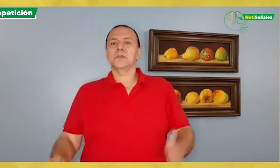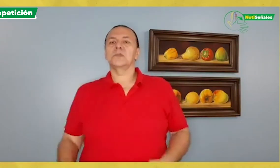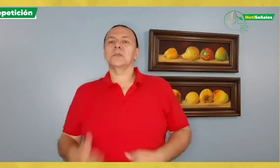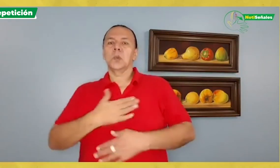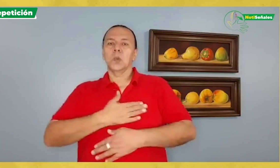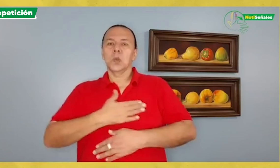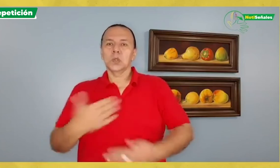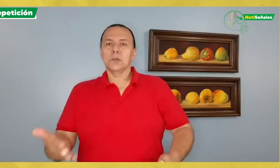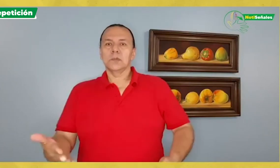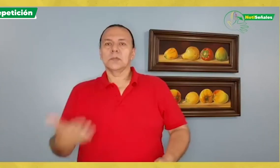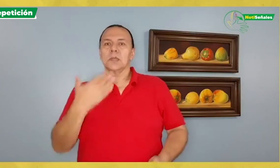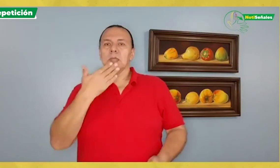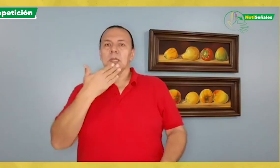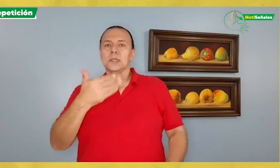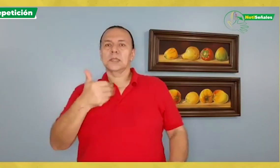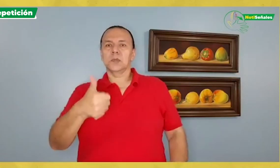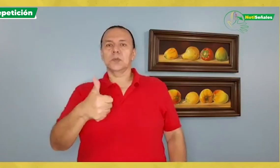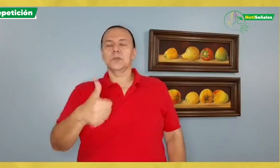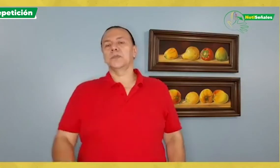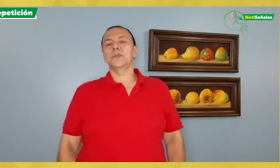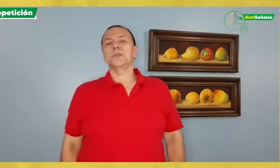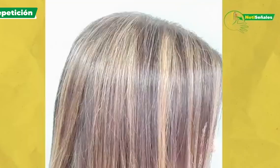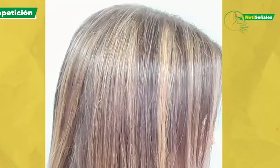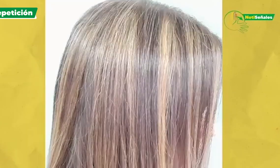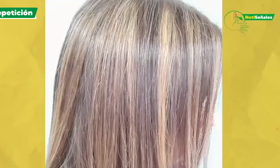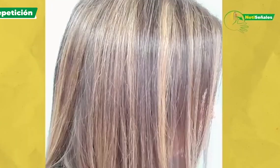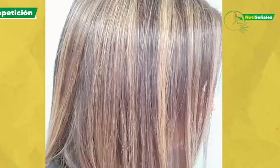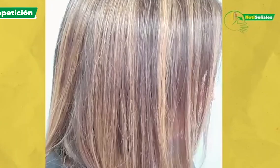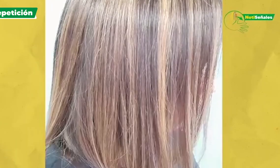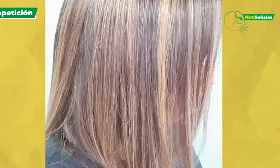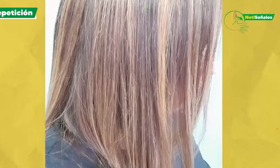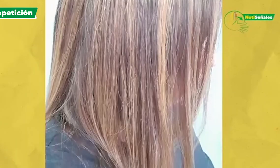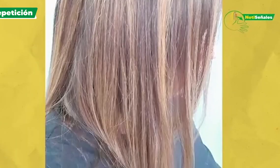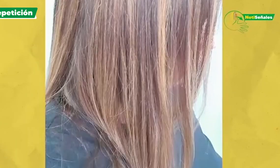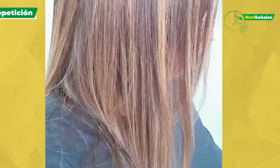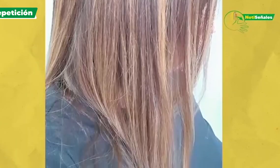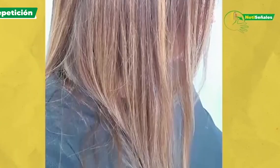es un gusto para mí muchas gracias de Ibagué unhappy